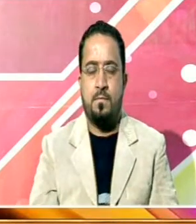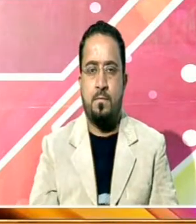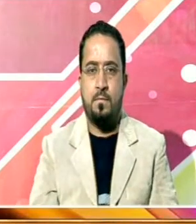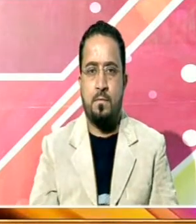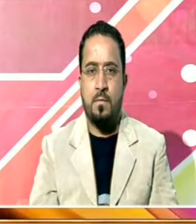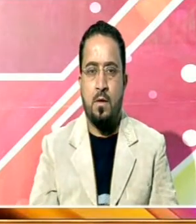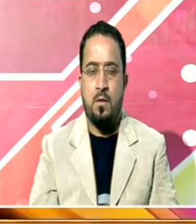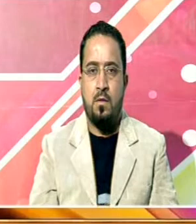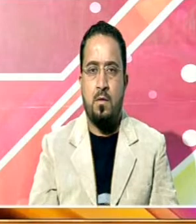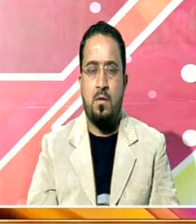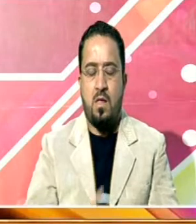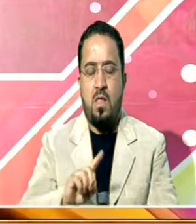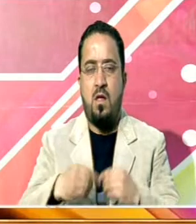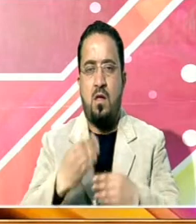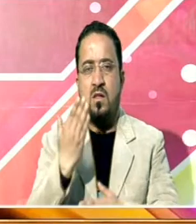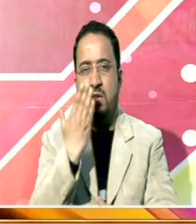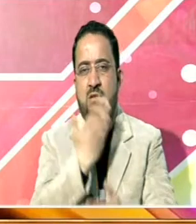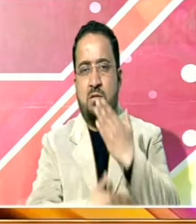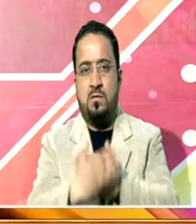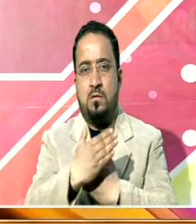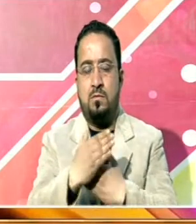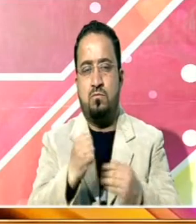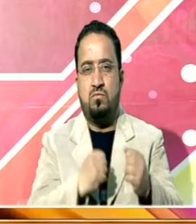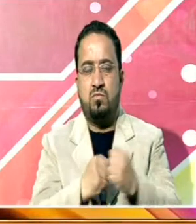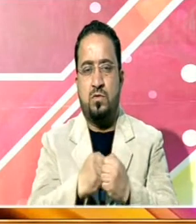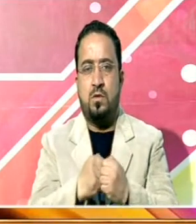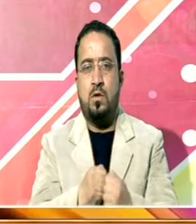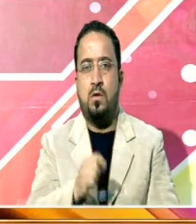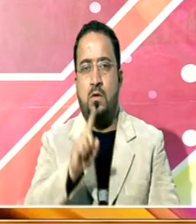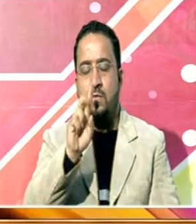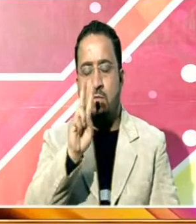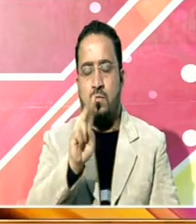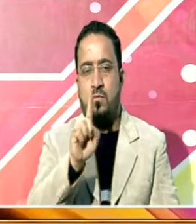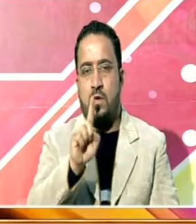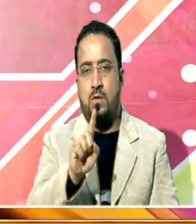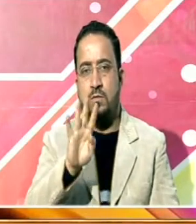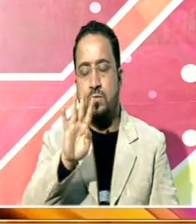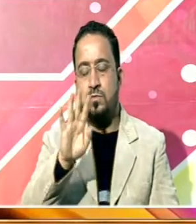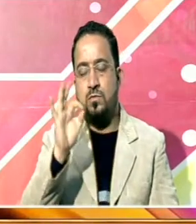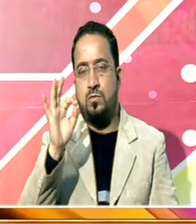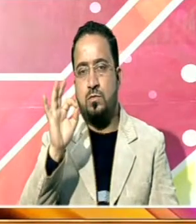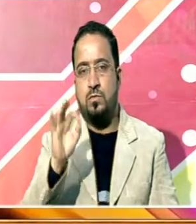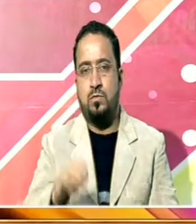اسی طرح شدید زخمی کے لیے معاوضے کی مد کو بارہ ہزار پانچ سو سے بڑھا کر